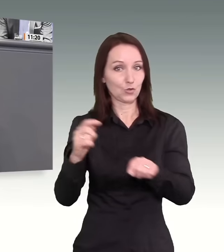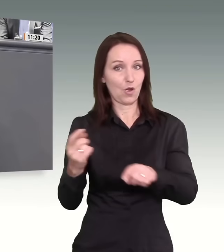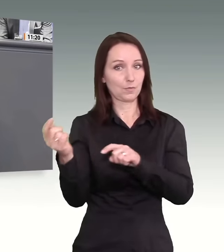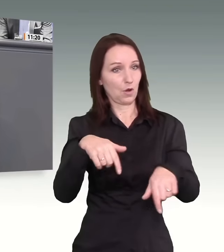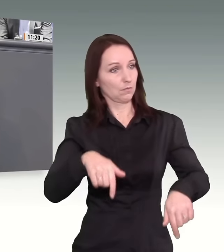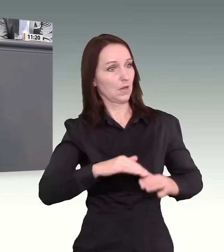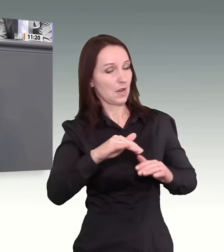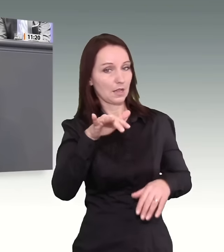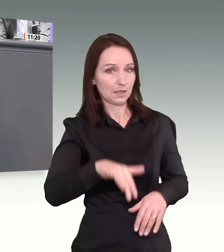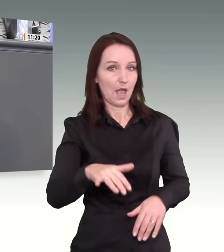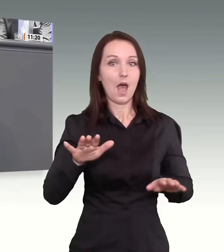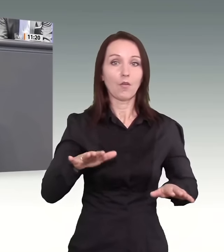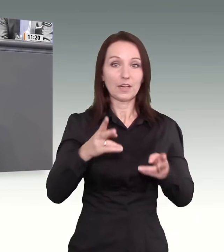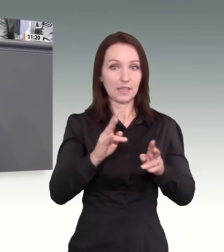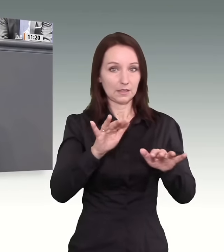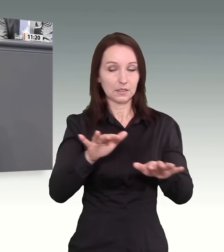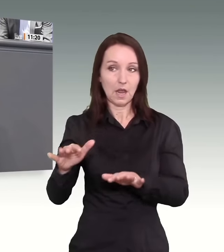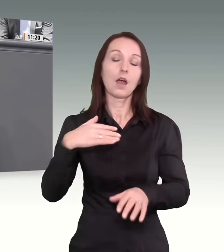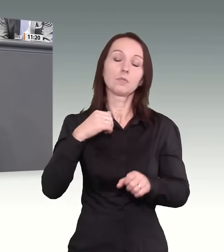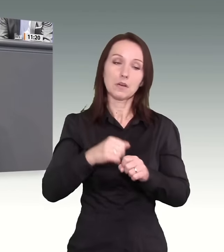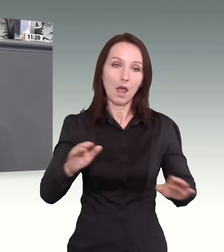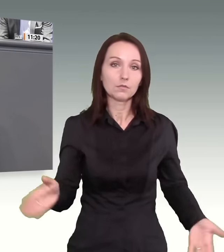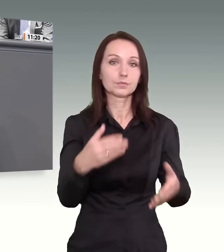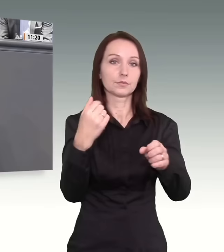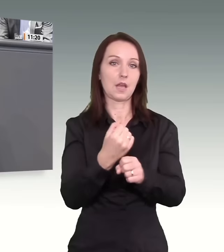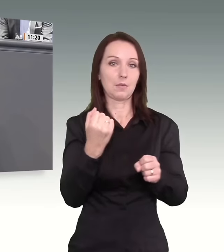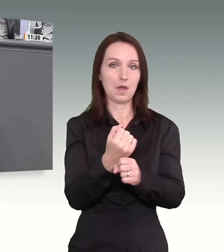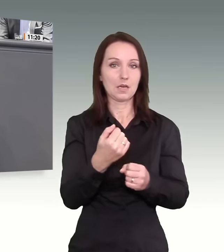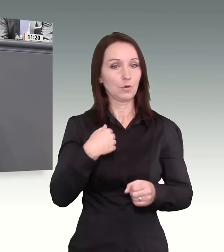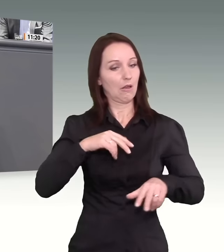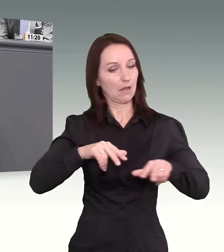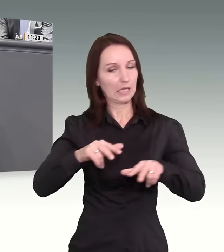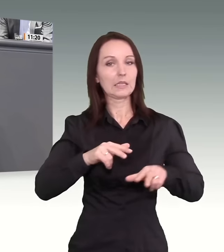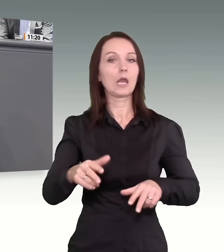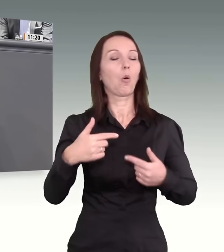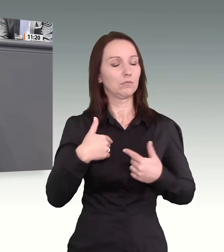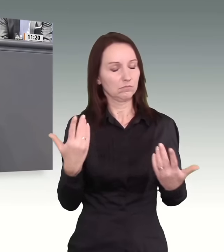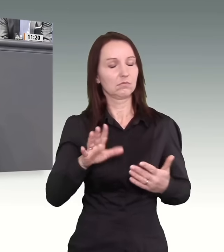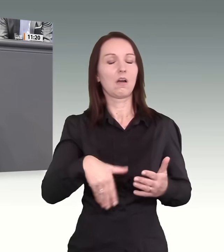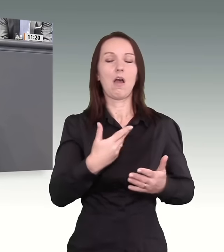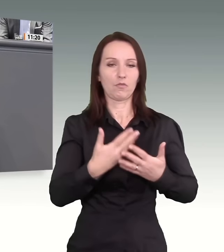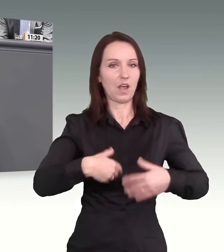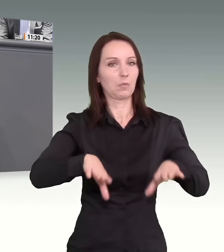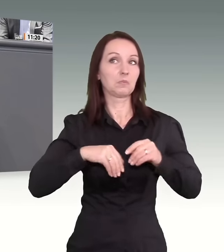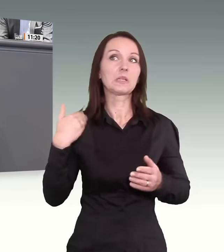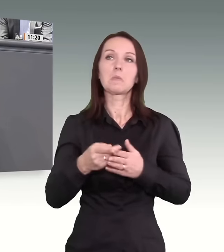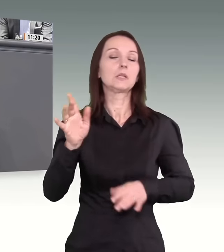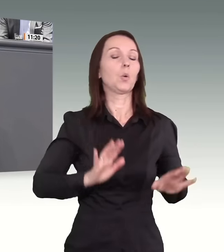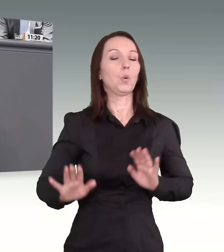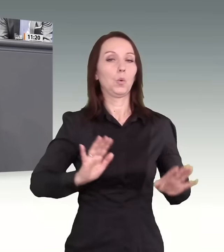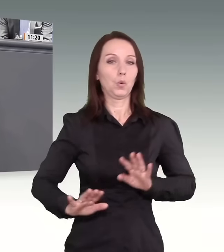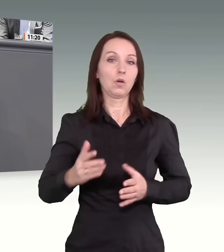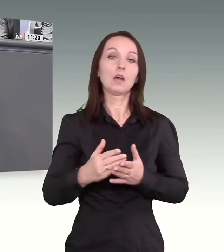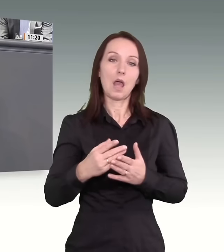Aufenthaltsrecht haben, in Arbeit zu bringen. Diese Aufgabe stellt sich diese Regierung wie keine bisher zuvor. Und da werden wir